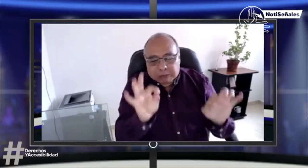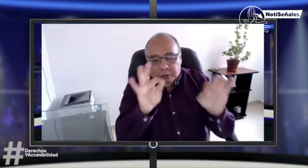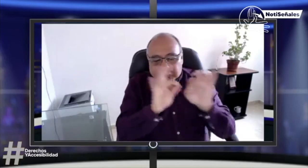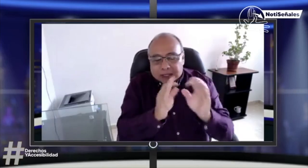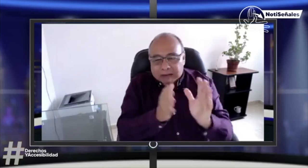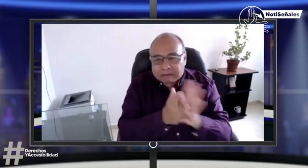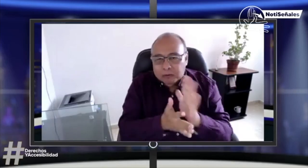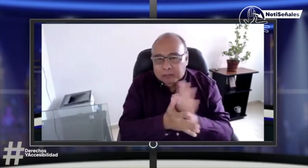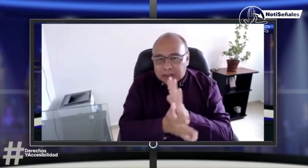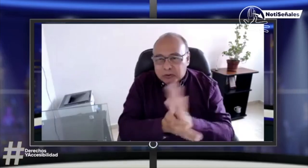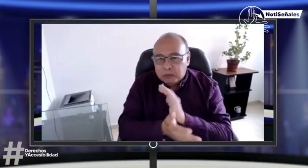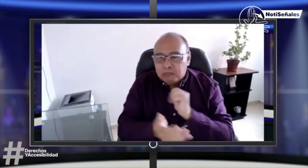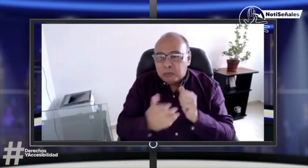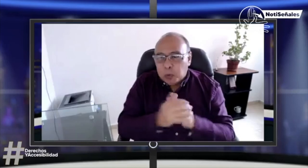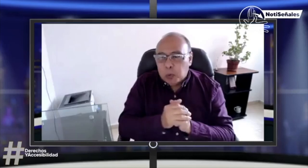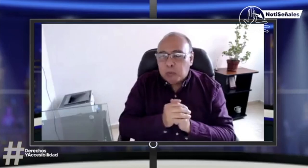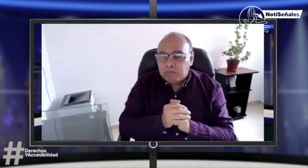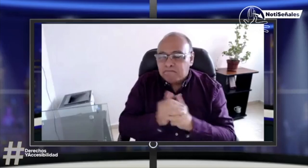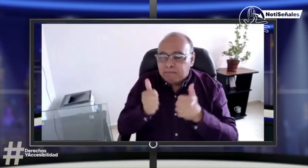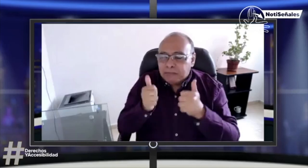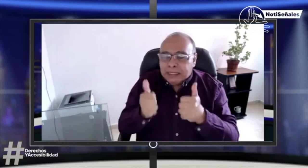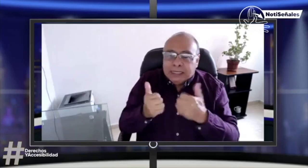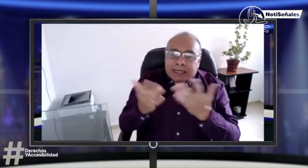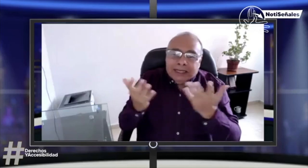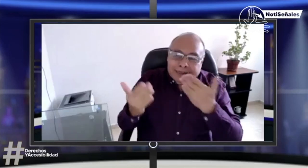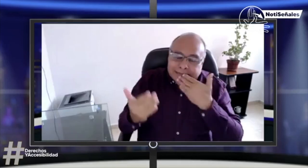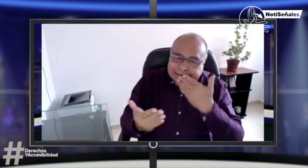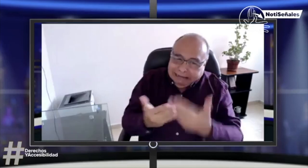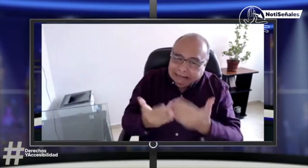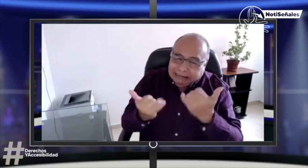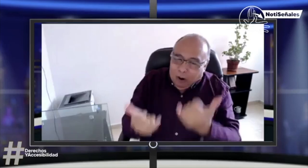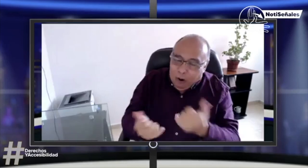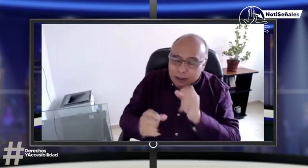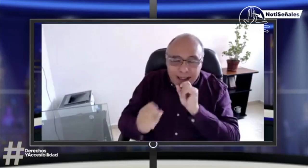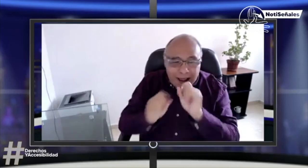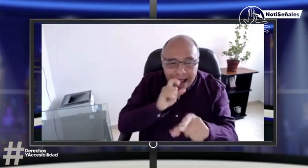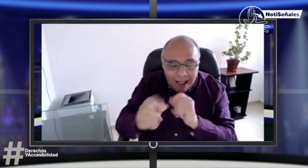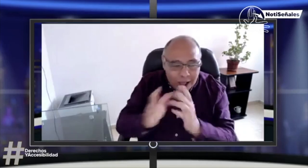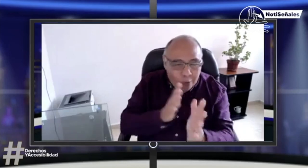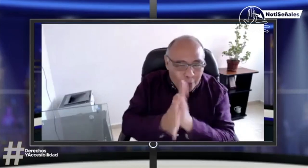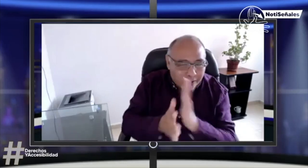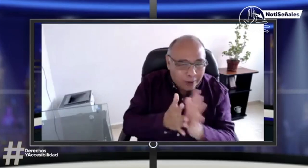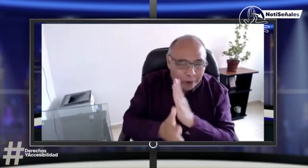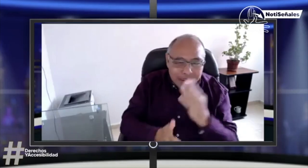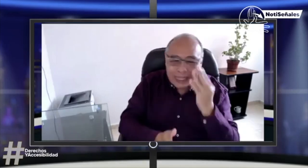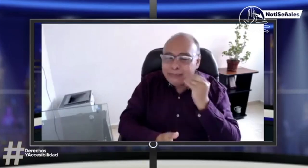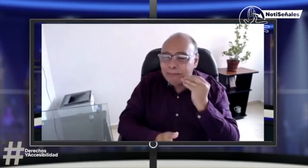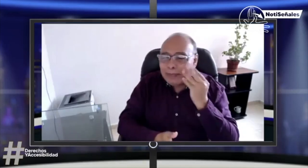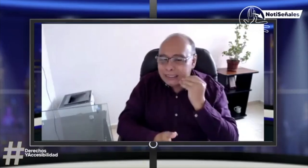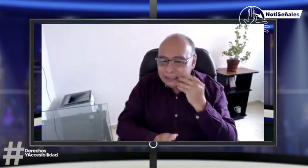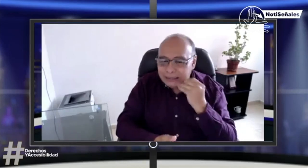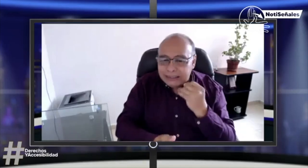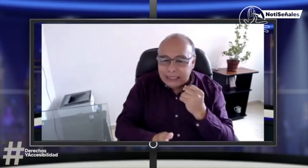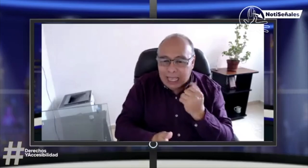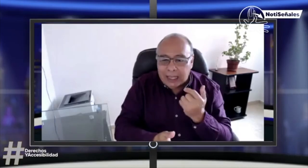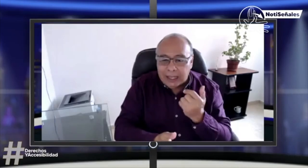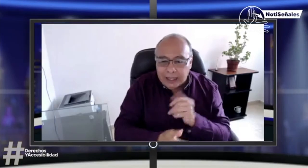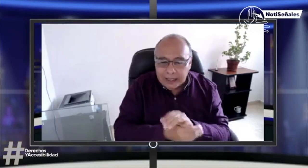votación se cuente con el servicio de interpretación al final, en el cierre, en el conteo de votos. Muchas gracias por esta